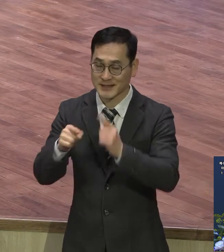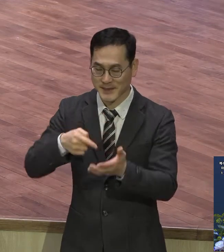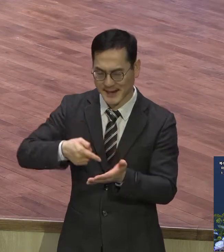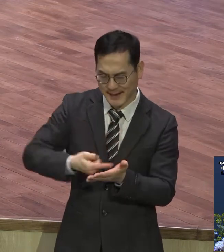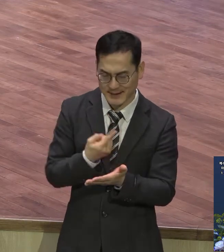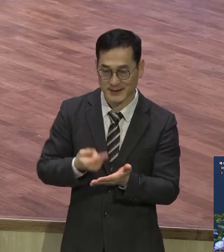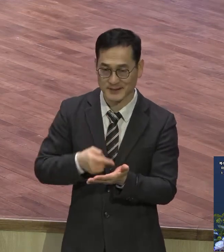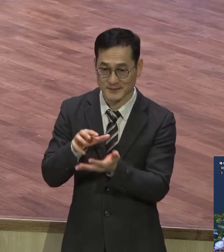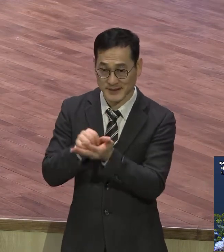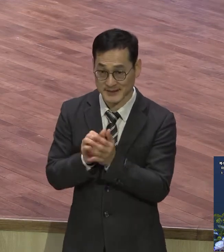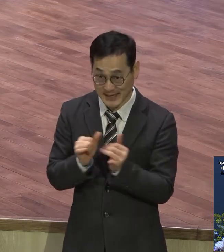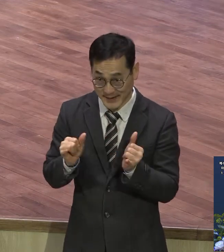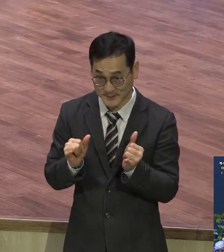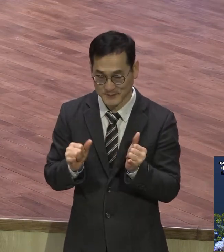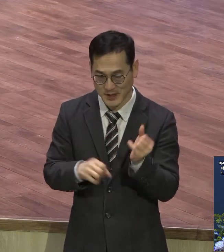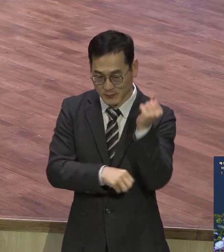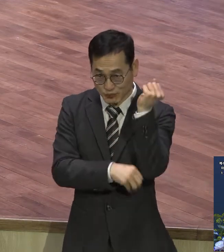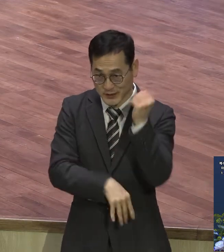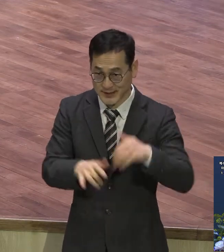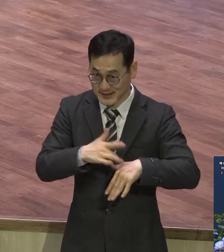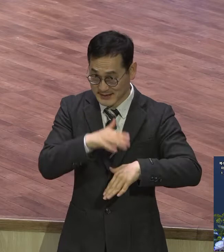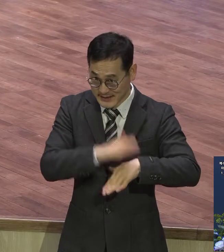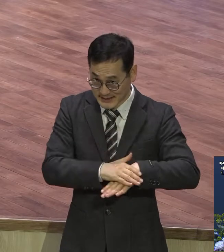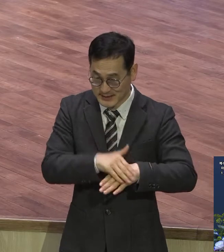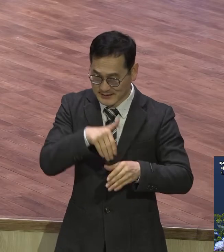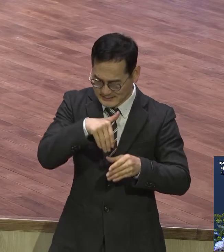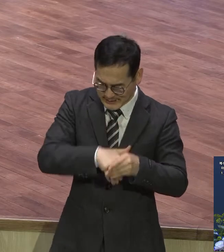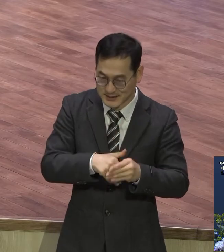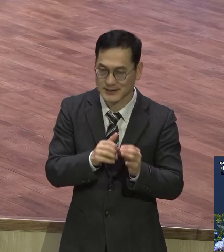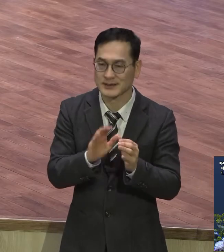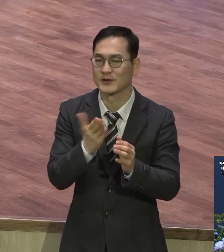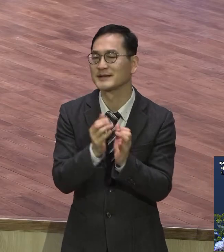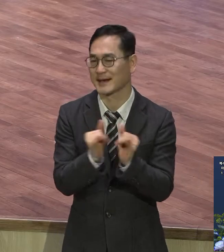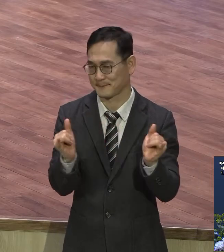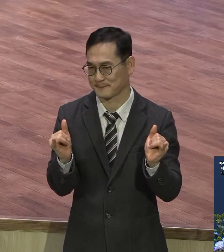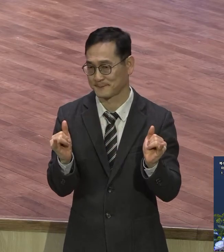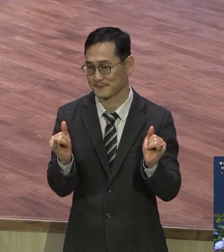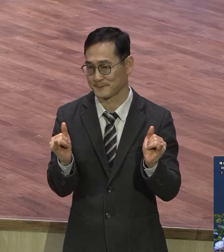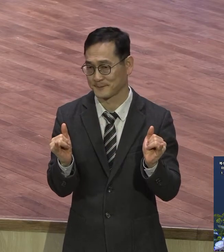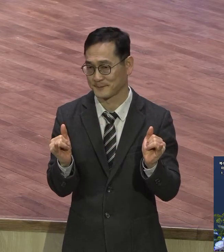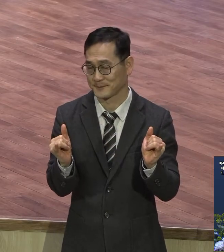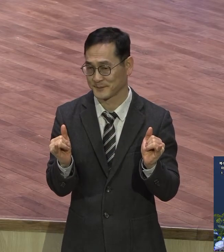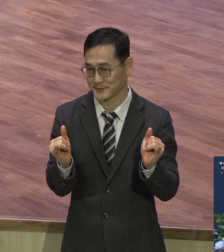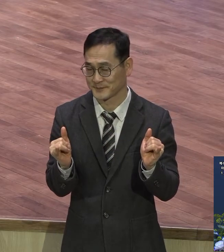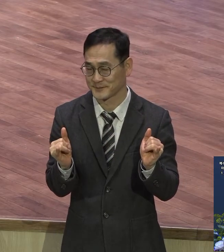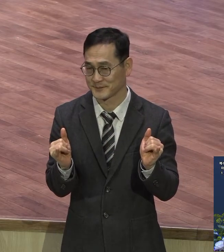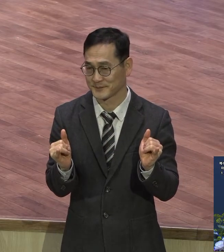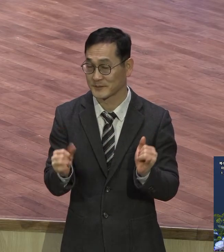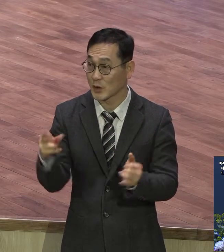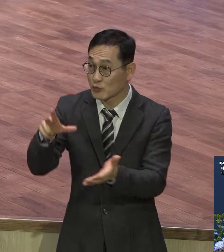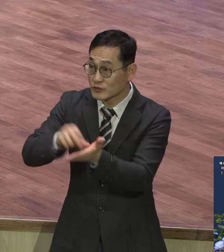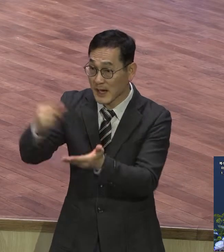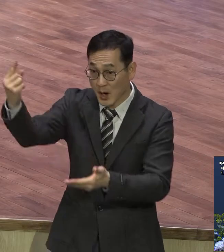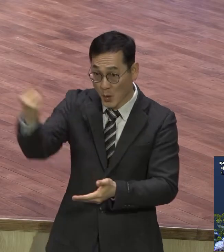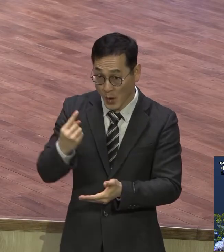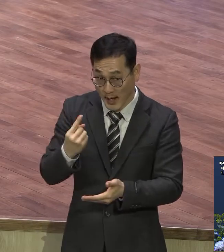삶을 사는 사람 온유한 사람 모든 문제가 왔을 때 예수 그리스도로